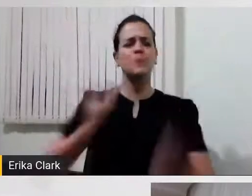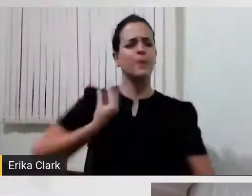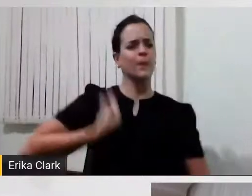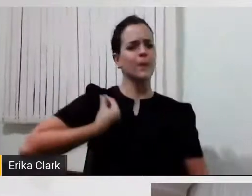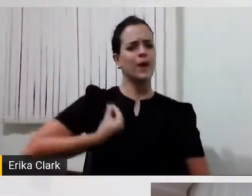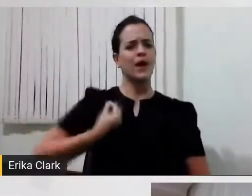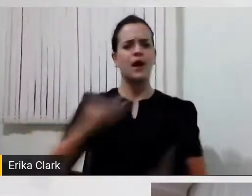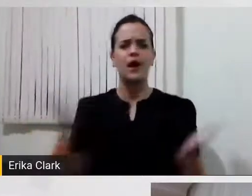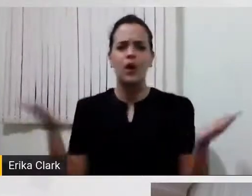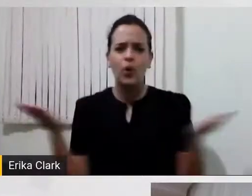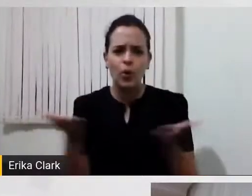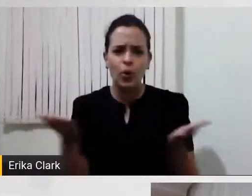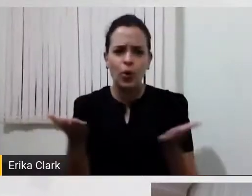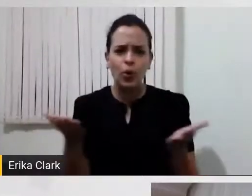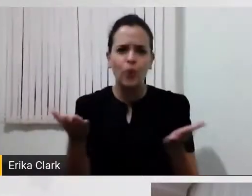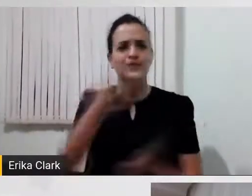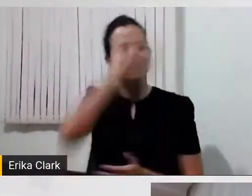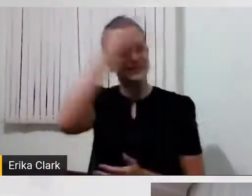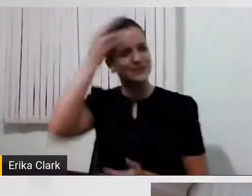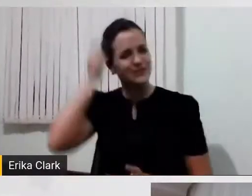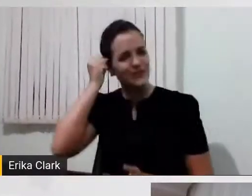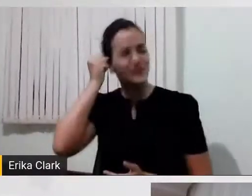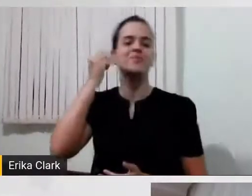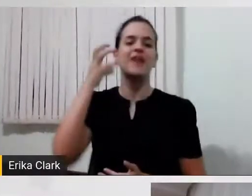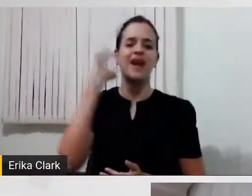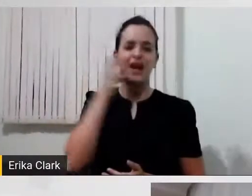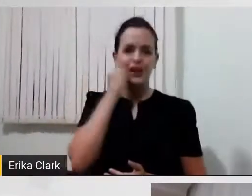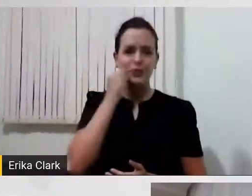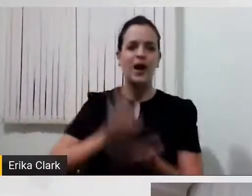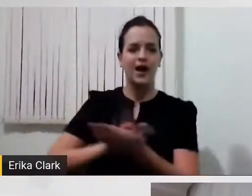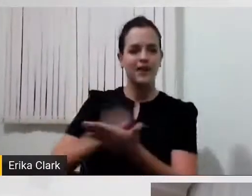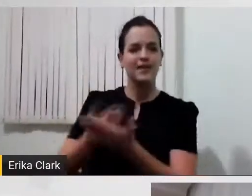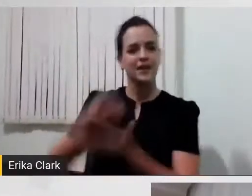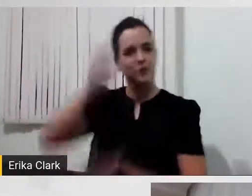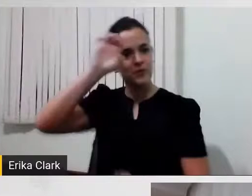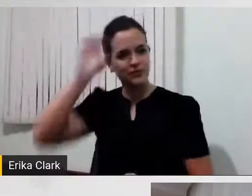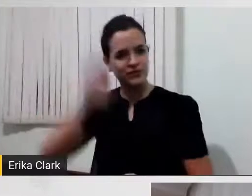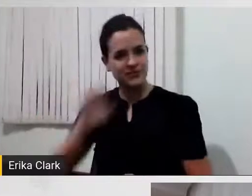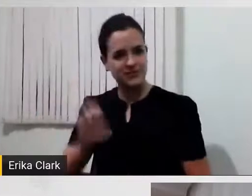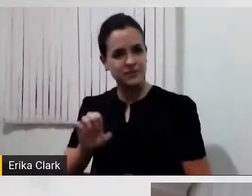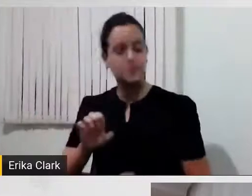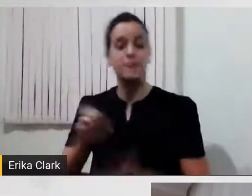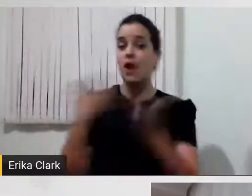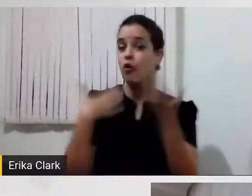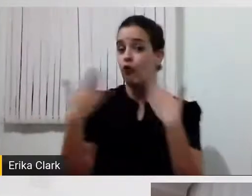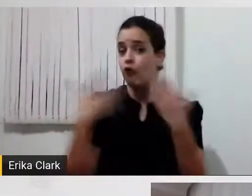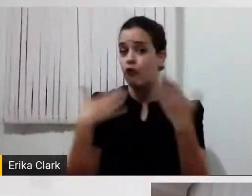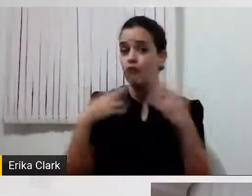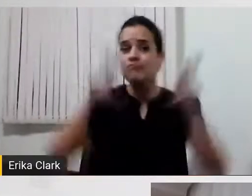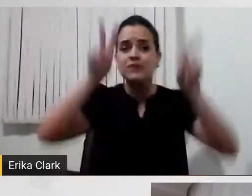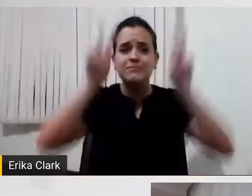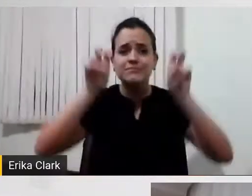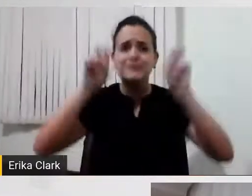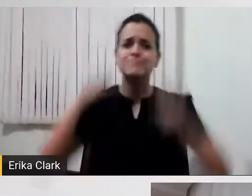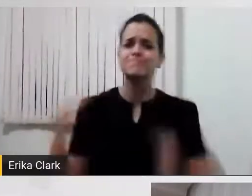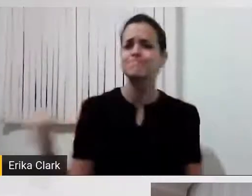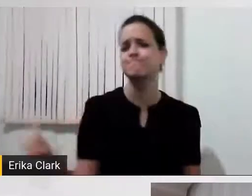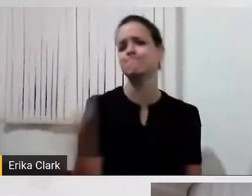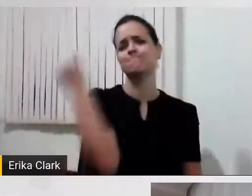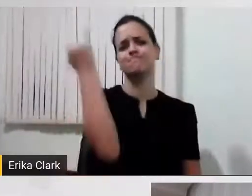Sônia, Eduardo e Erika, para a gente conversar sobre esse tema tão importante, que é a inclusão, e para a inclusão, a